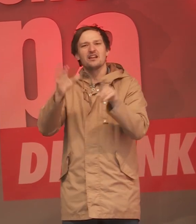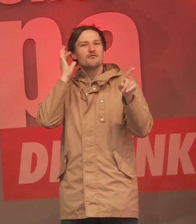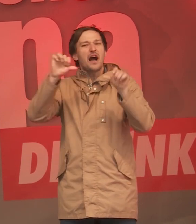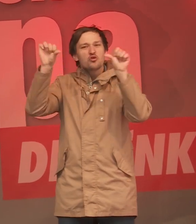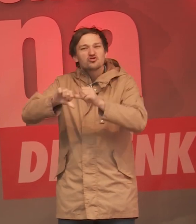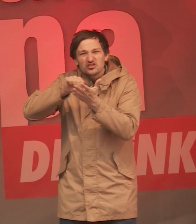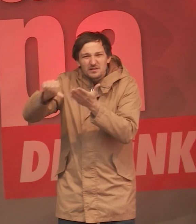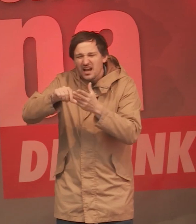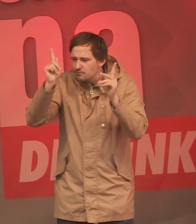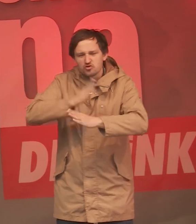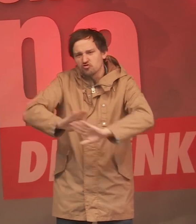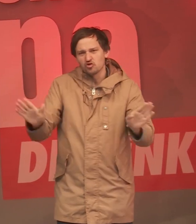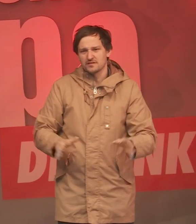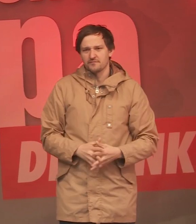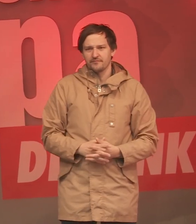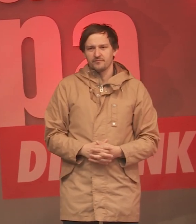schlechter bezahlt werden.